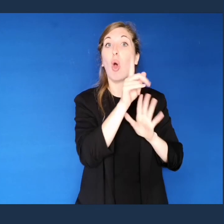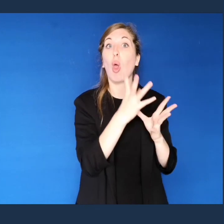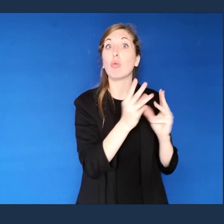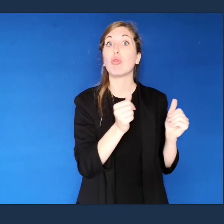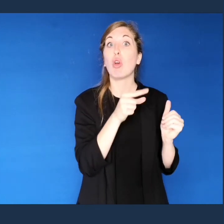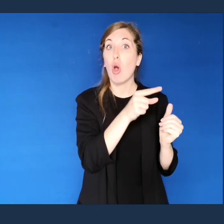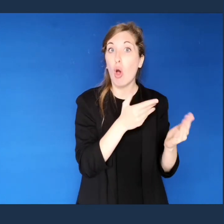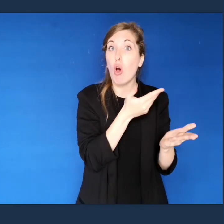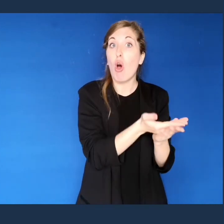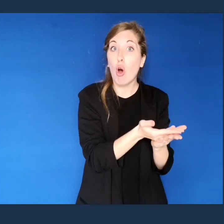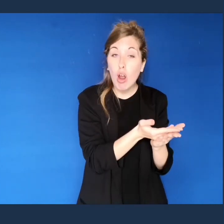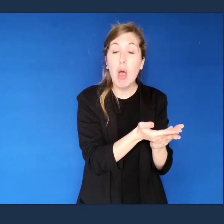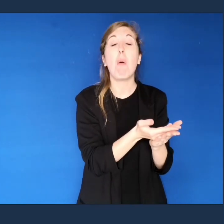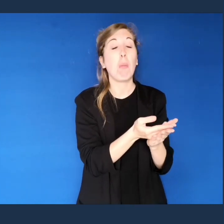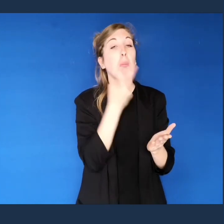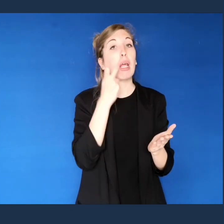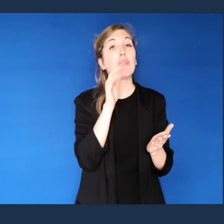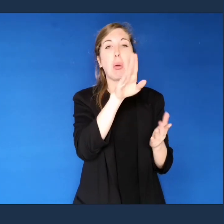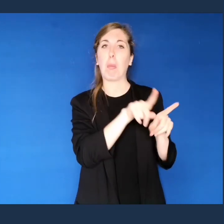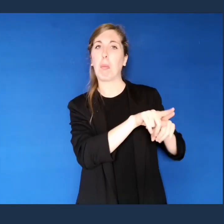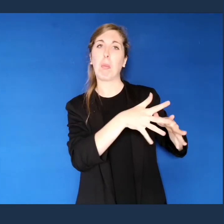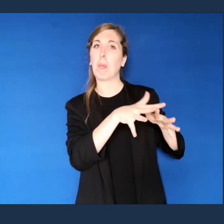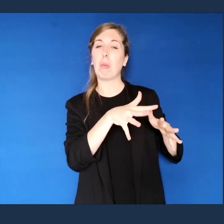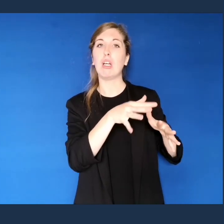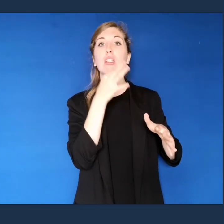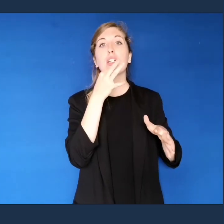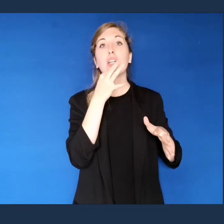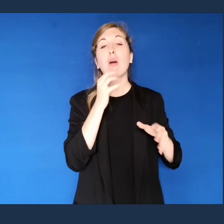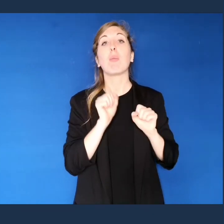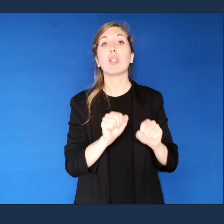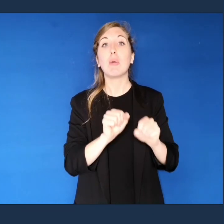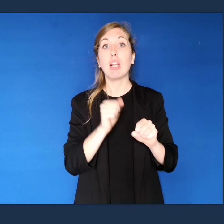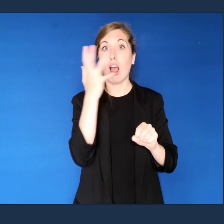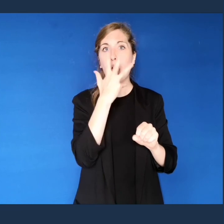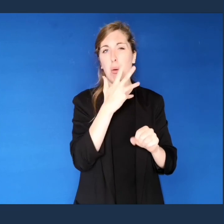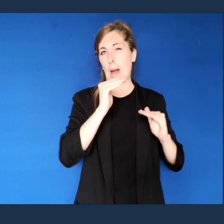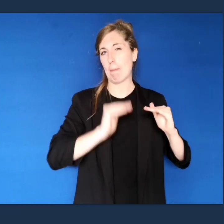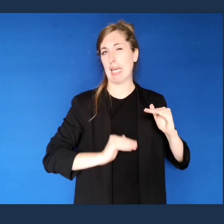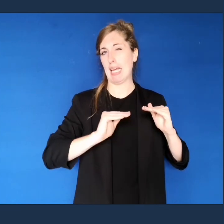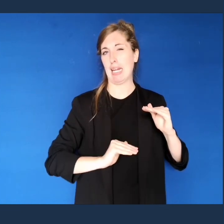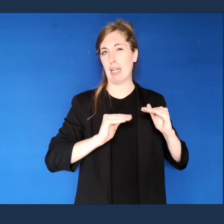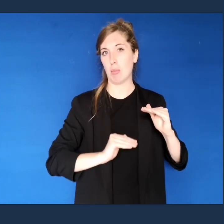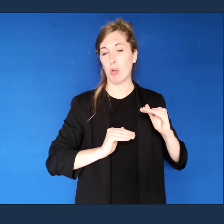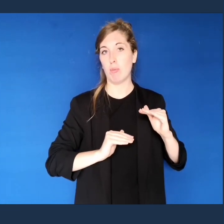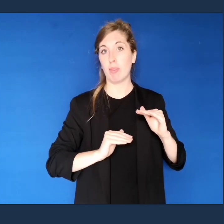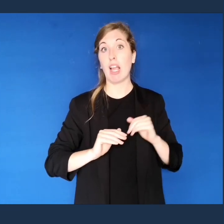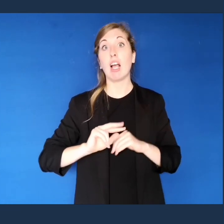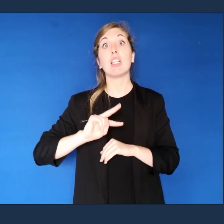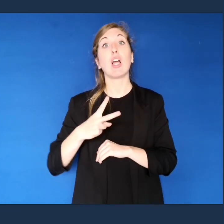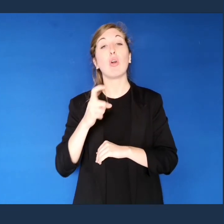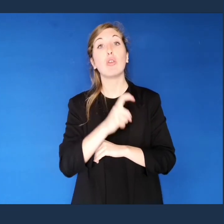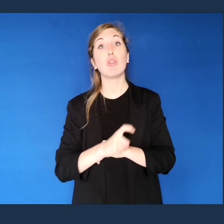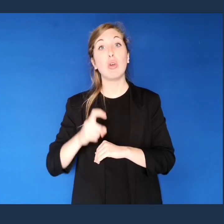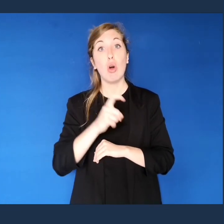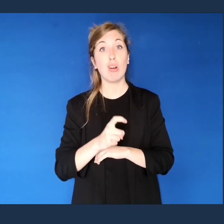una stessa previsione e le probabilità di errore sono minime. Nel secondo giorno le linee